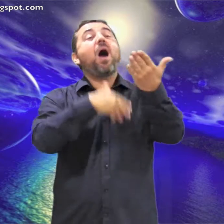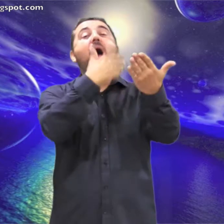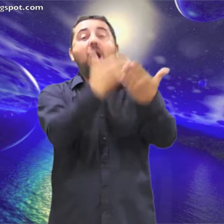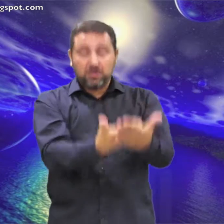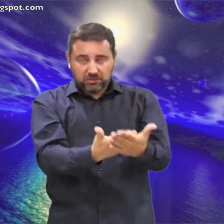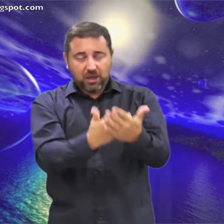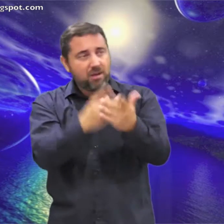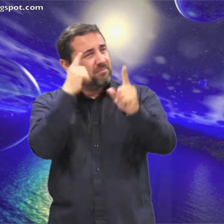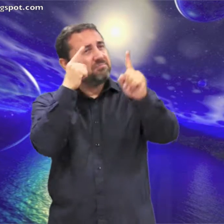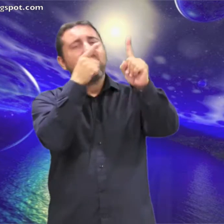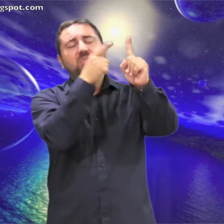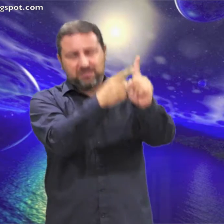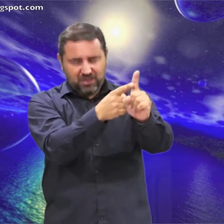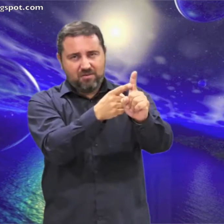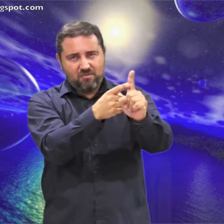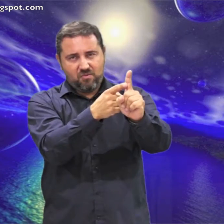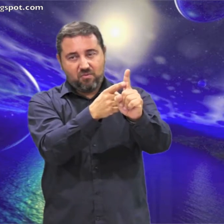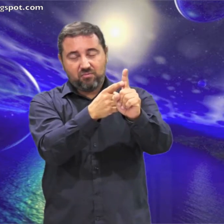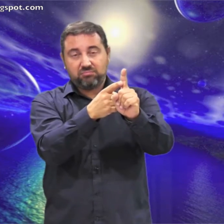y no se detiene hasta que alcanza su destino.